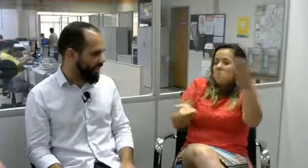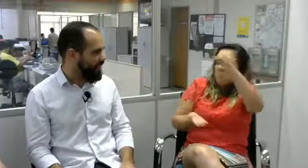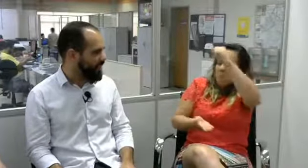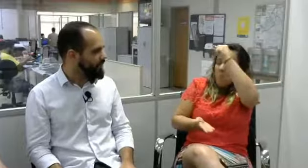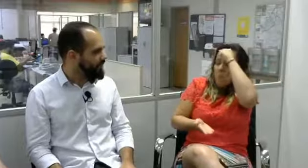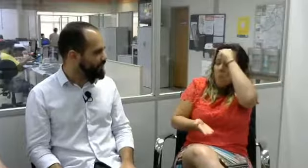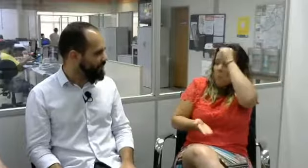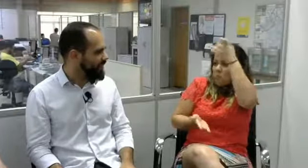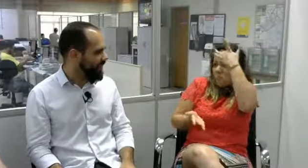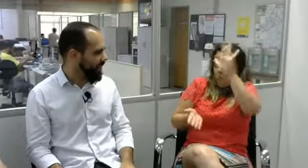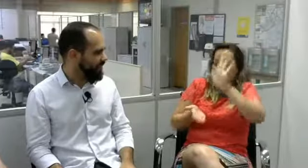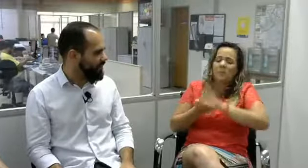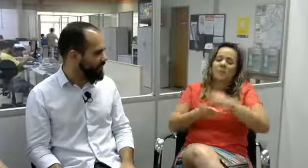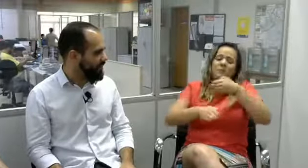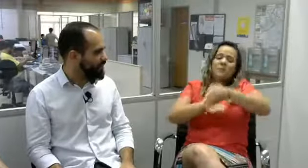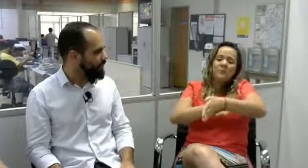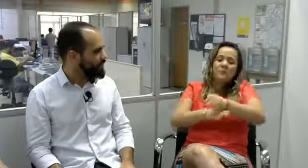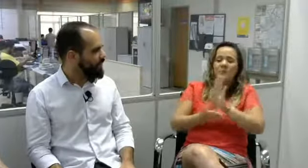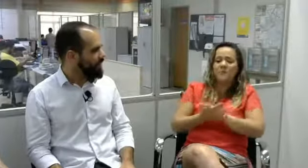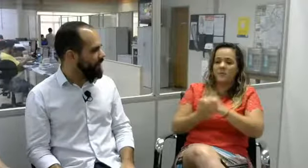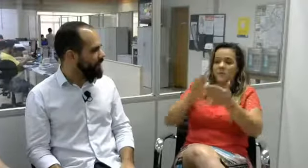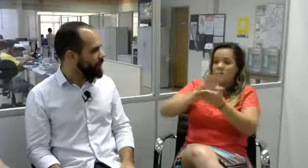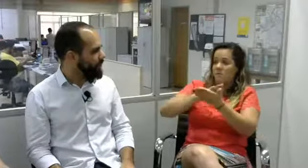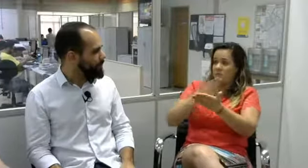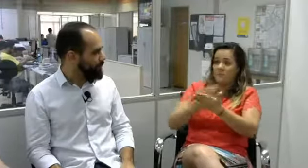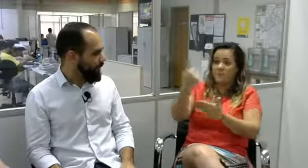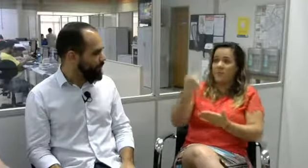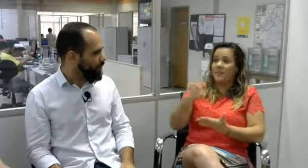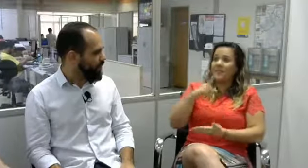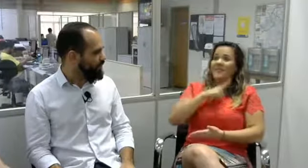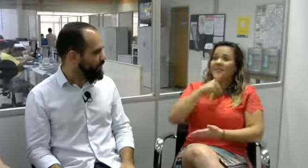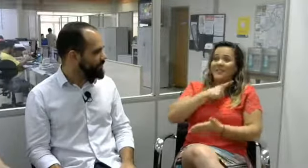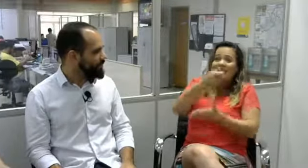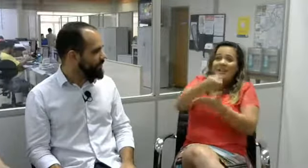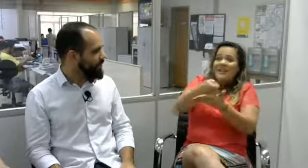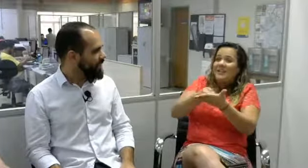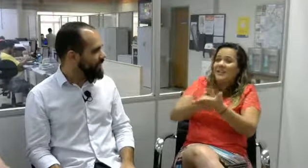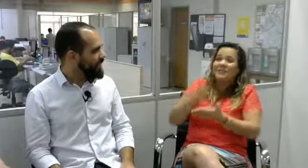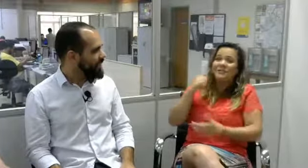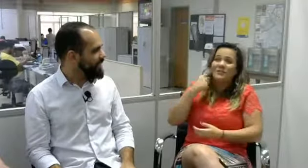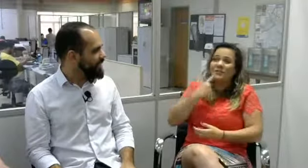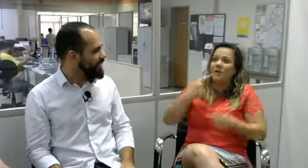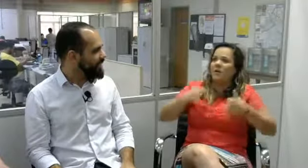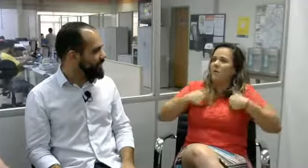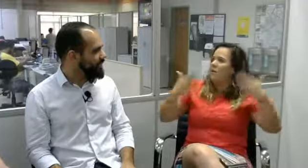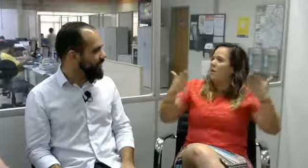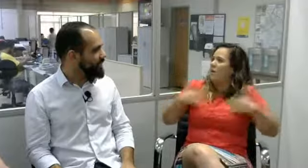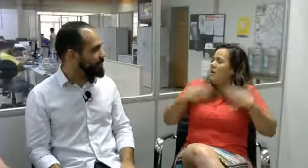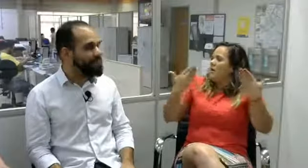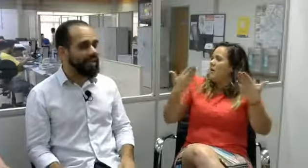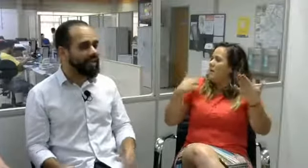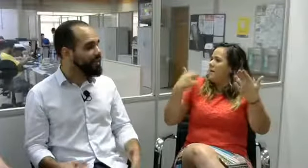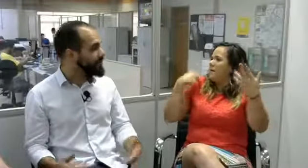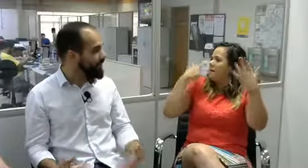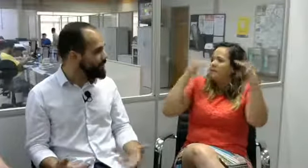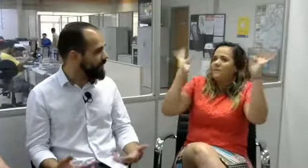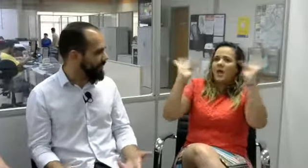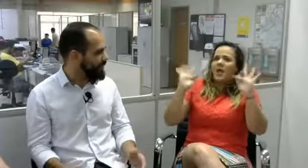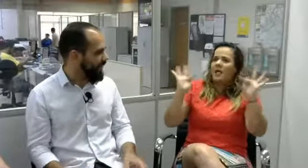Eu quis aproveitar, ela está dizendo. Fui para a prova e fiquei sabendo que a redação também falava